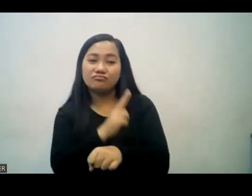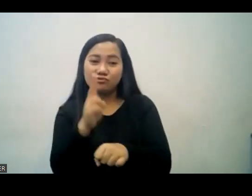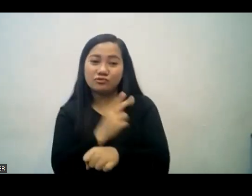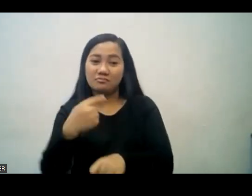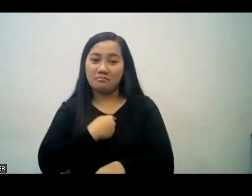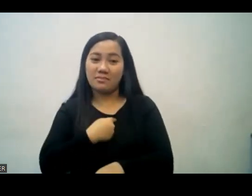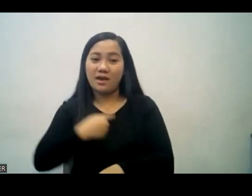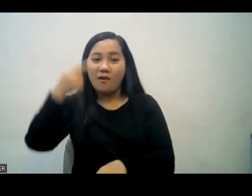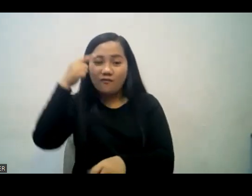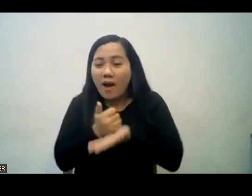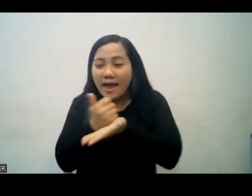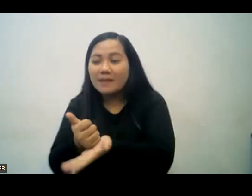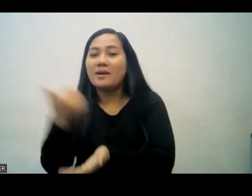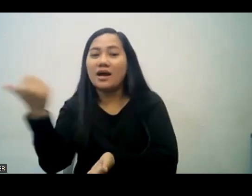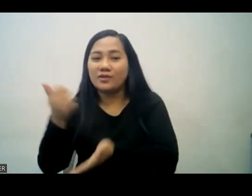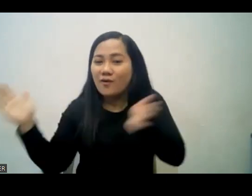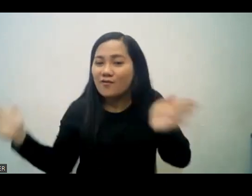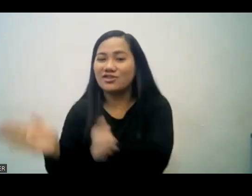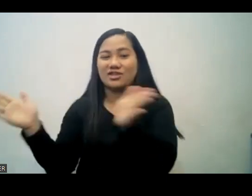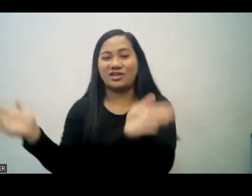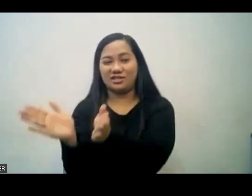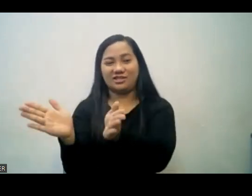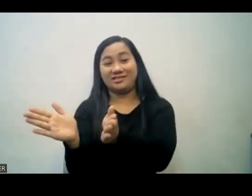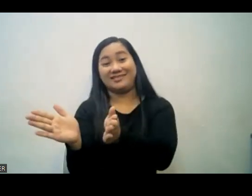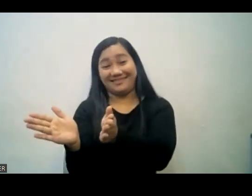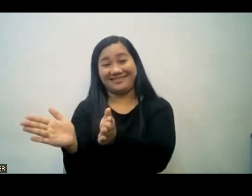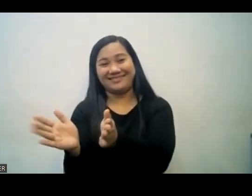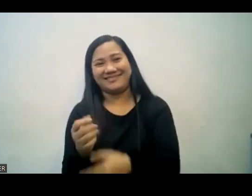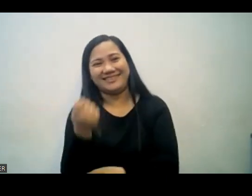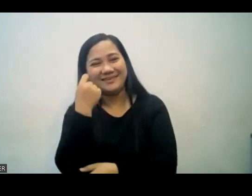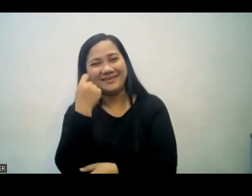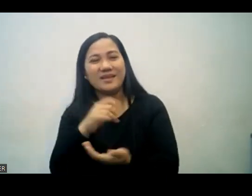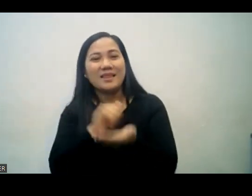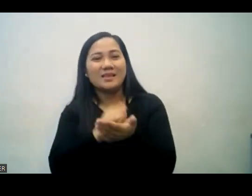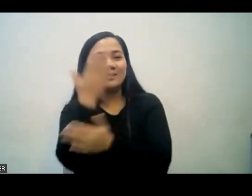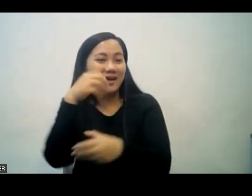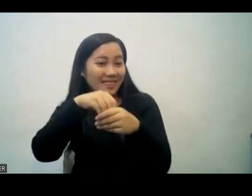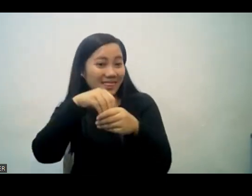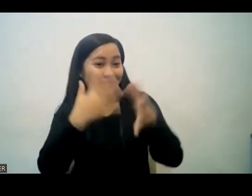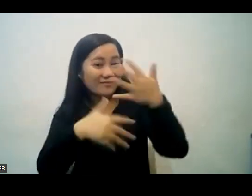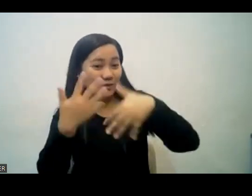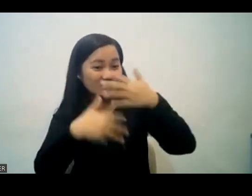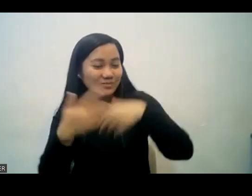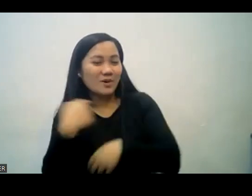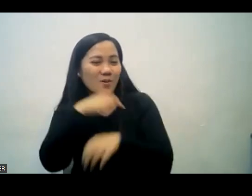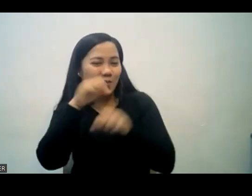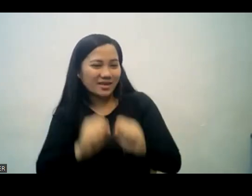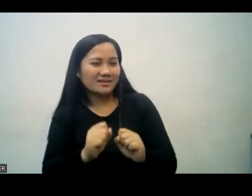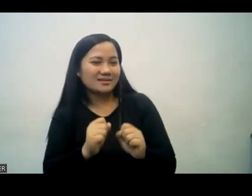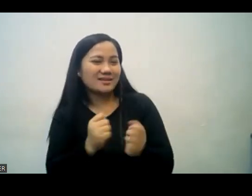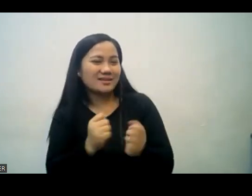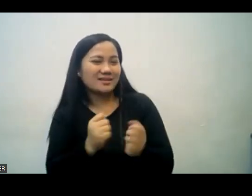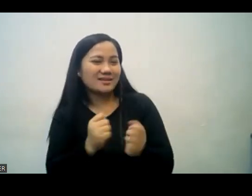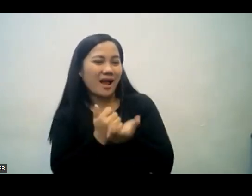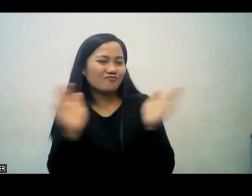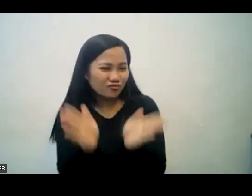iba. So in the fellowship, we can comfort each other. Kaya nga, sa loob ng fellowship, maaari nating aliwin yung bawat isa. And